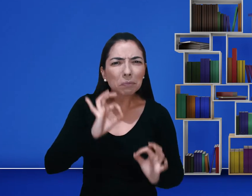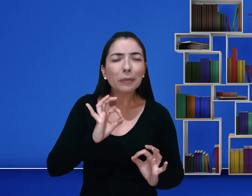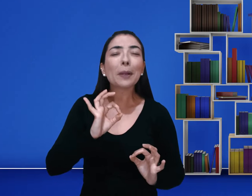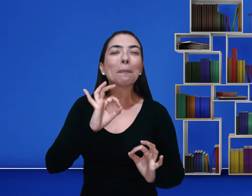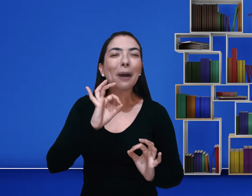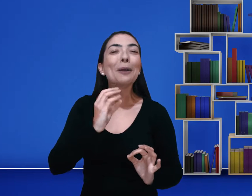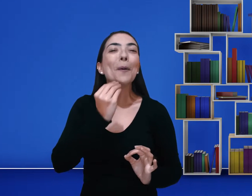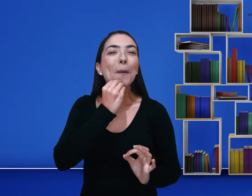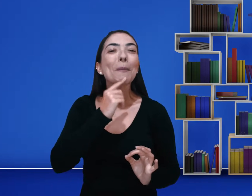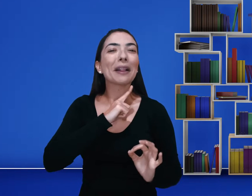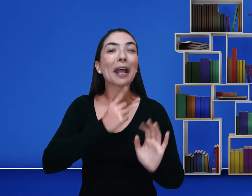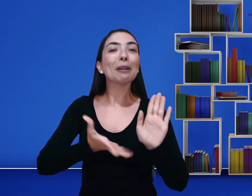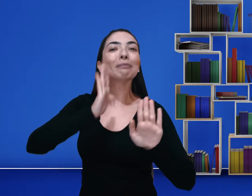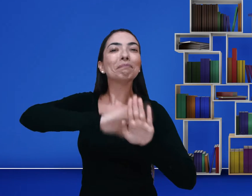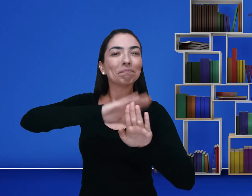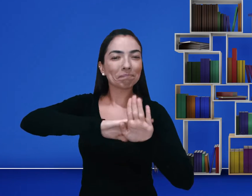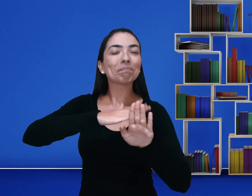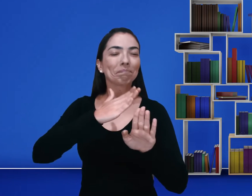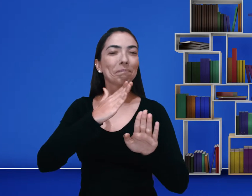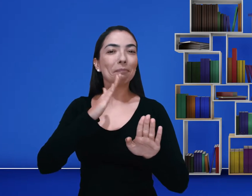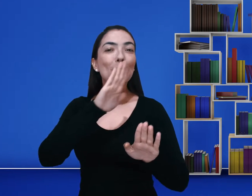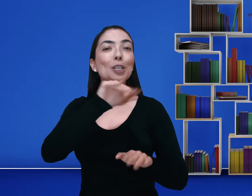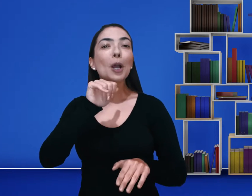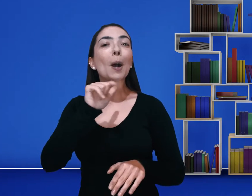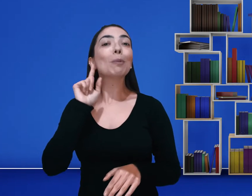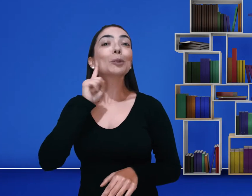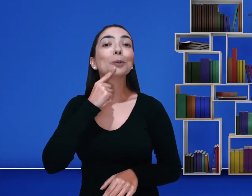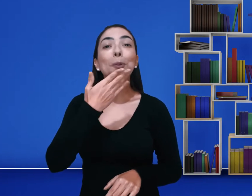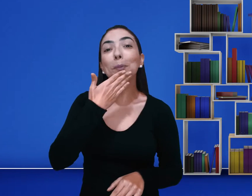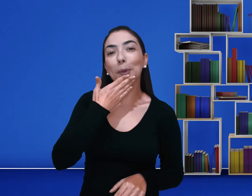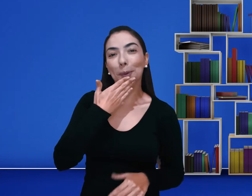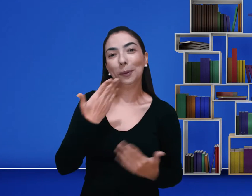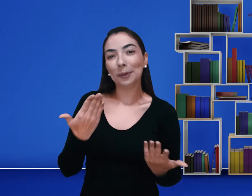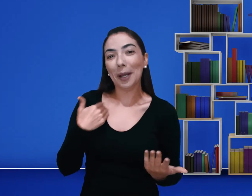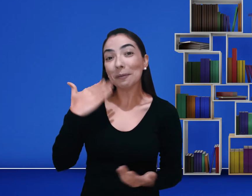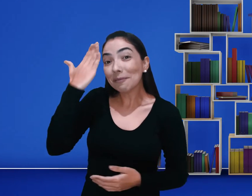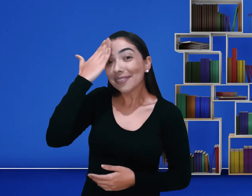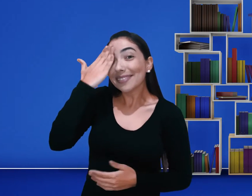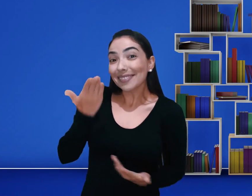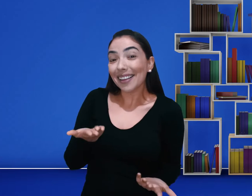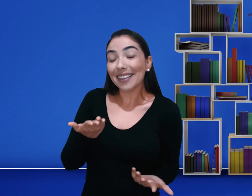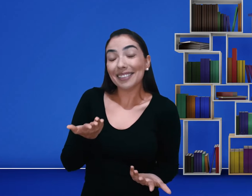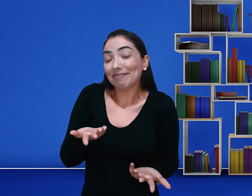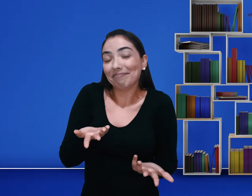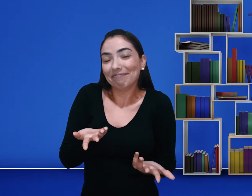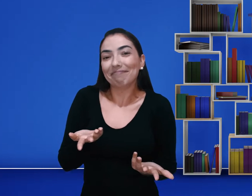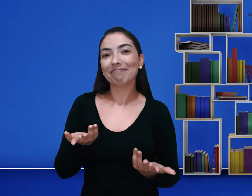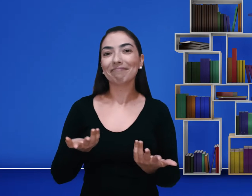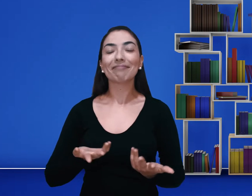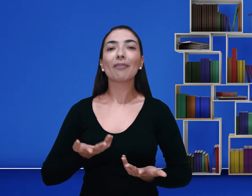ela é surda de verdade? Será? Ok, eles chamavam de surdo-mudo para falar a verdade.